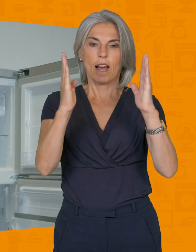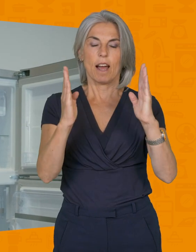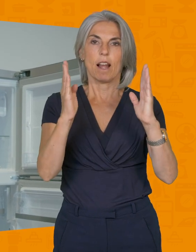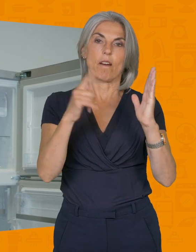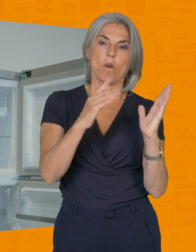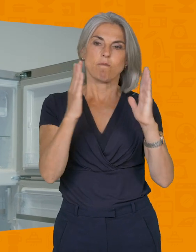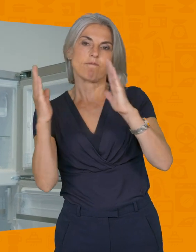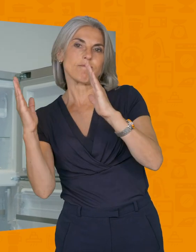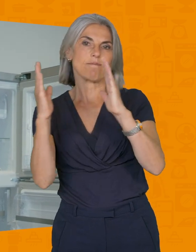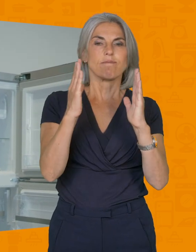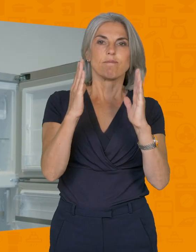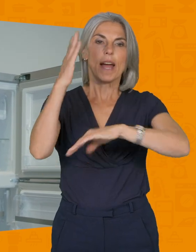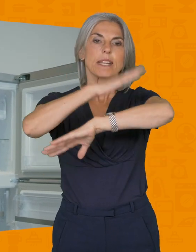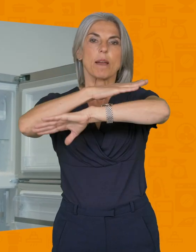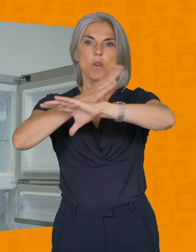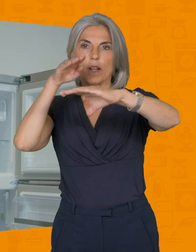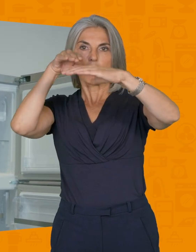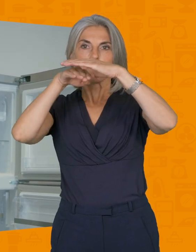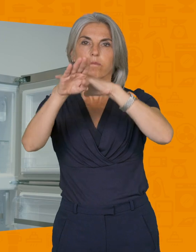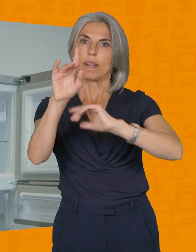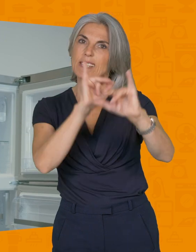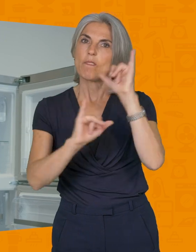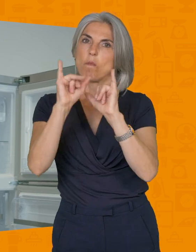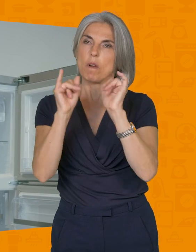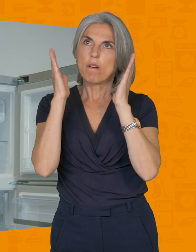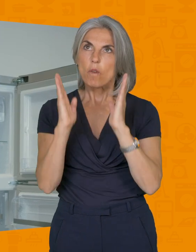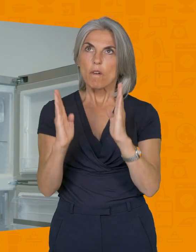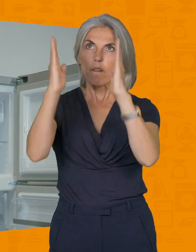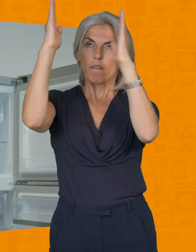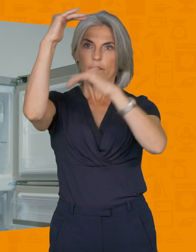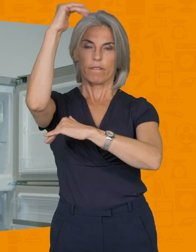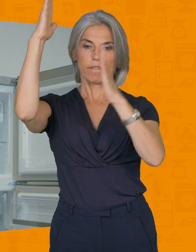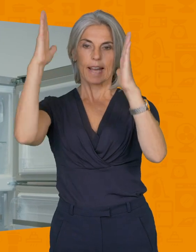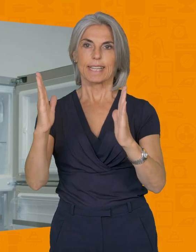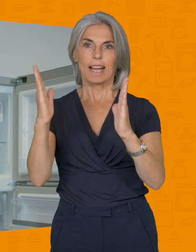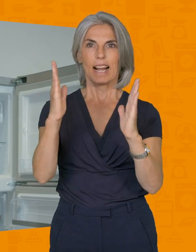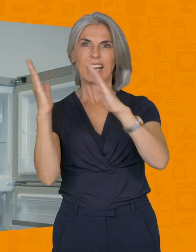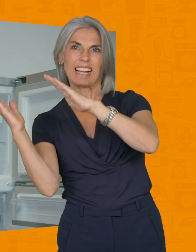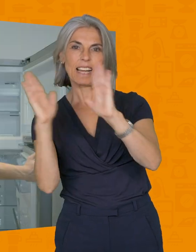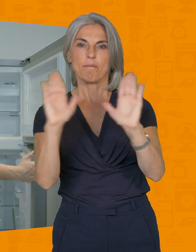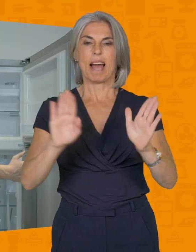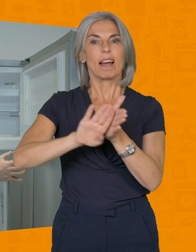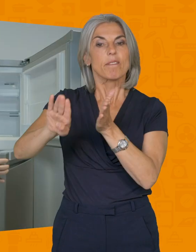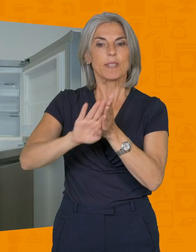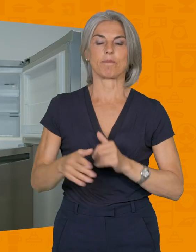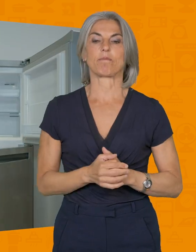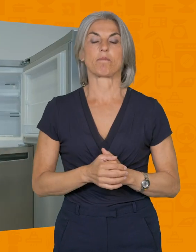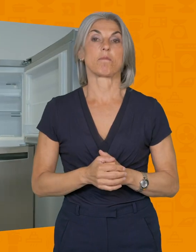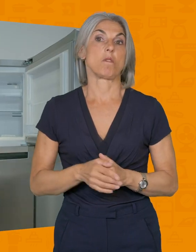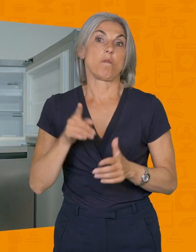pencher, mais si vous devez le mettre dans une camionnette, s'il vous plaît, mettez-le le plus possible verticalement. Si pour une raison, vous devez